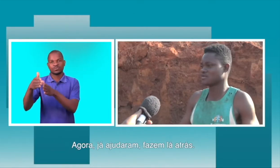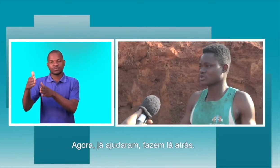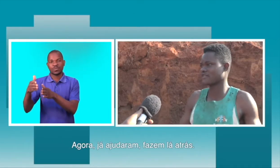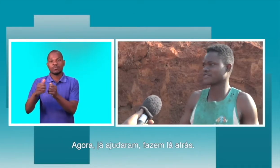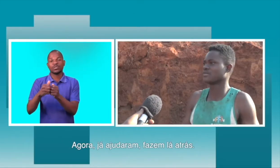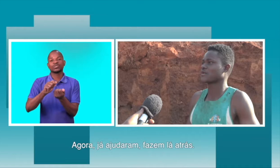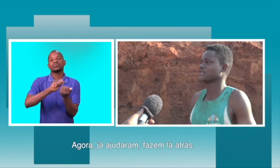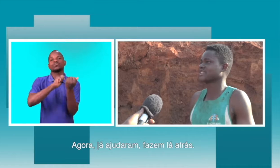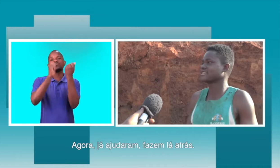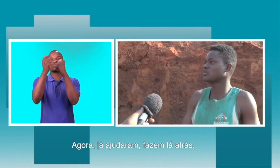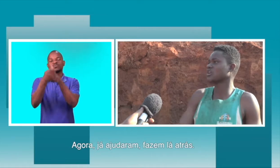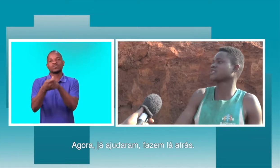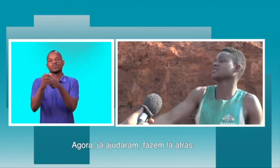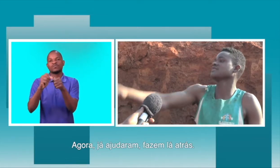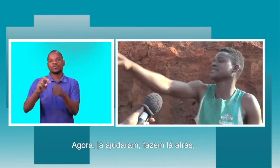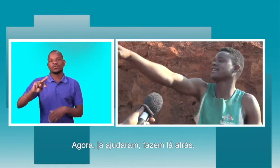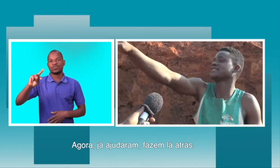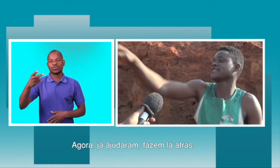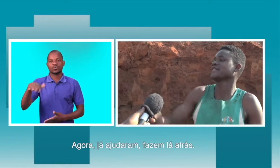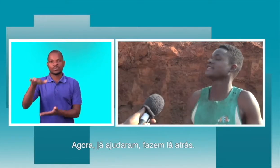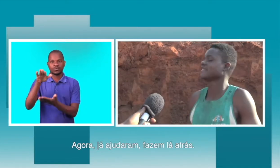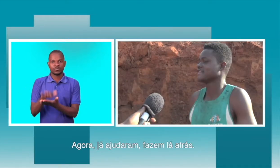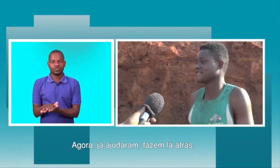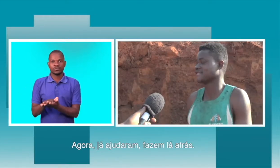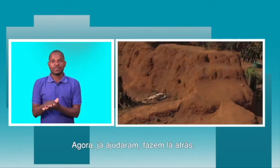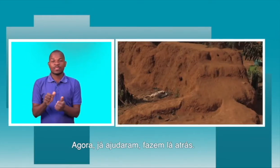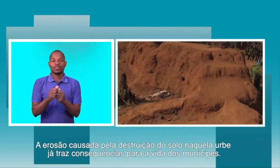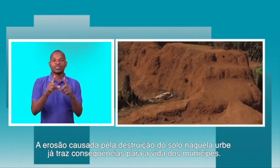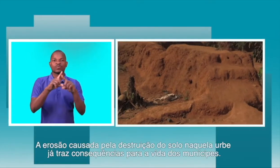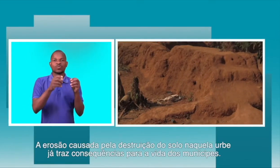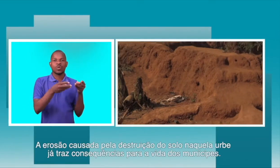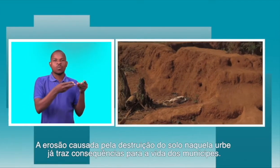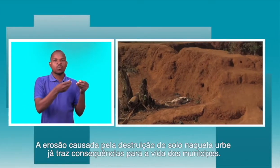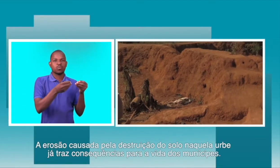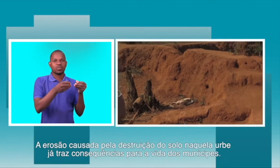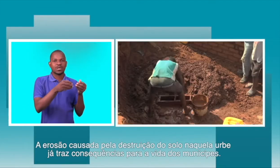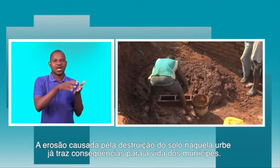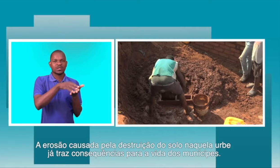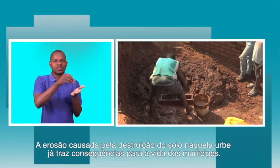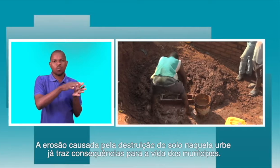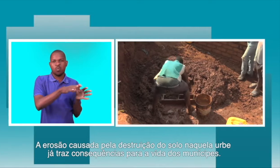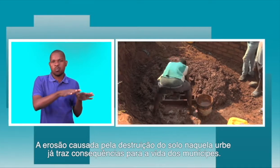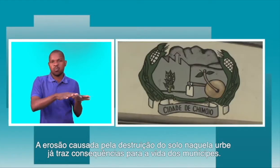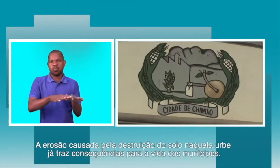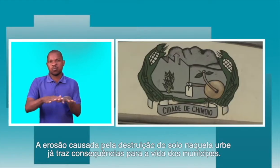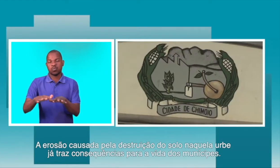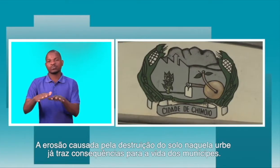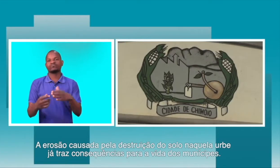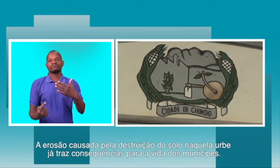já vão fazer bloco. Já que já mudaram, já vão fazer lá atrás. Sim, sim, A erosão, causada pela destruição do solo naquela urbe,